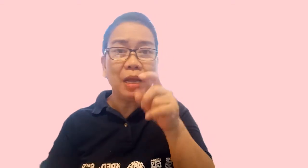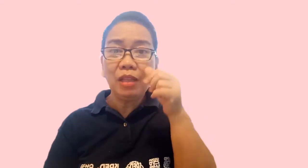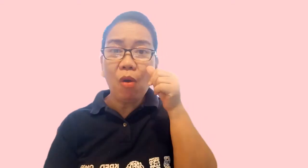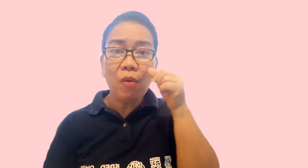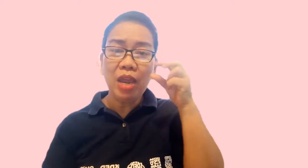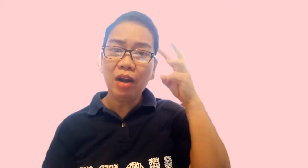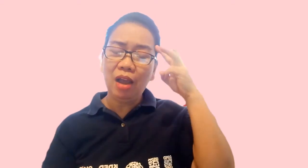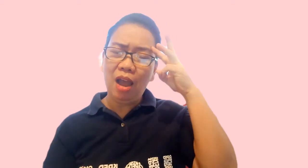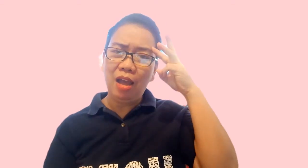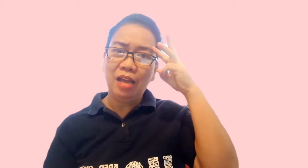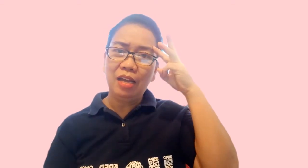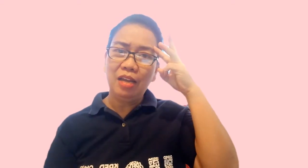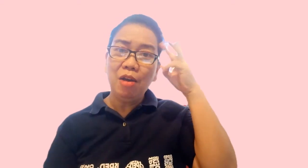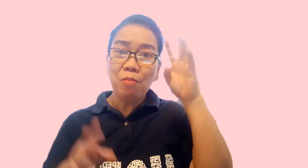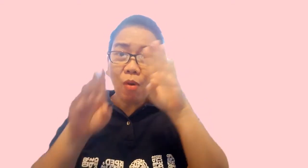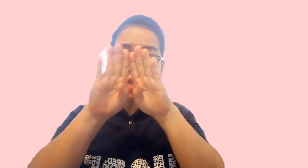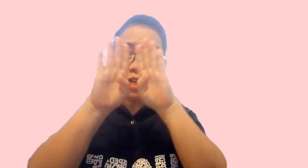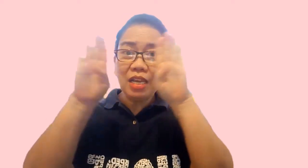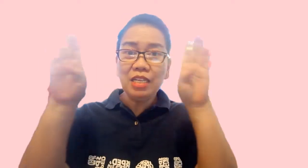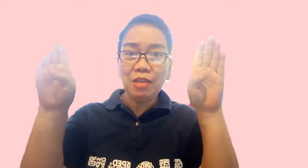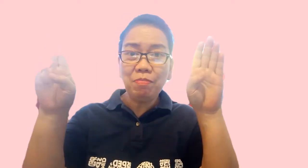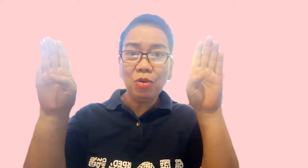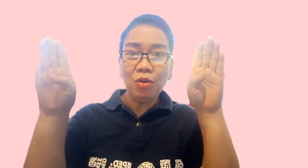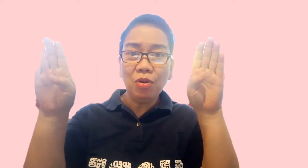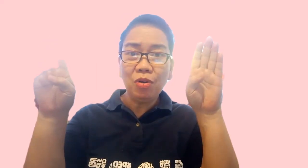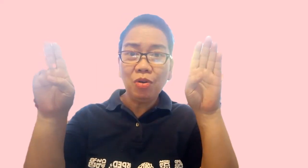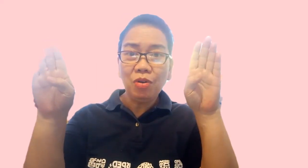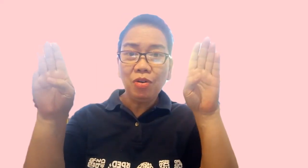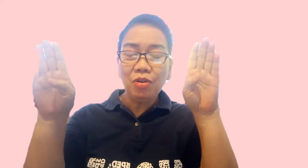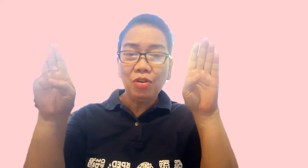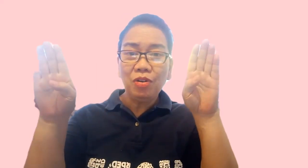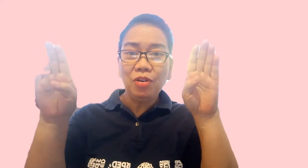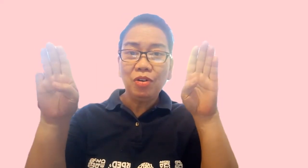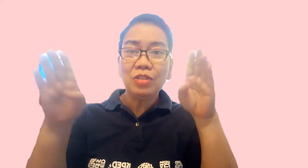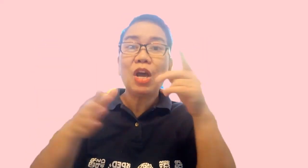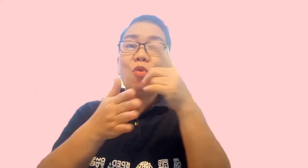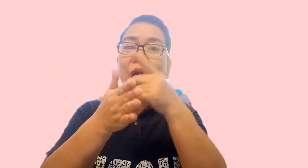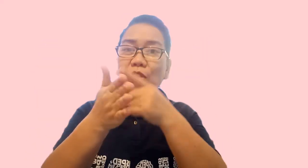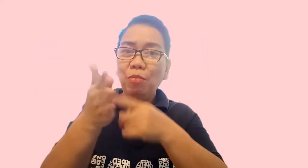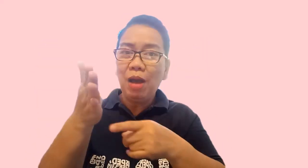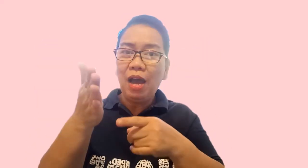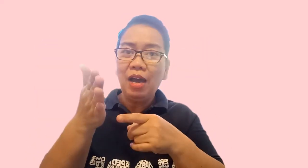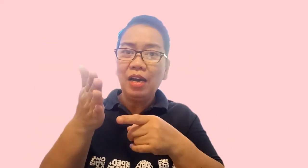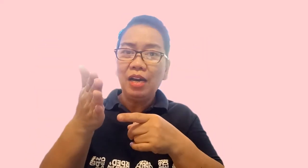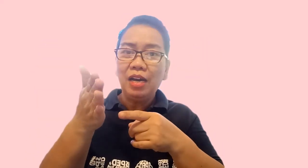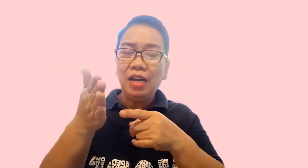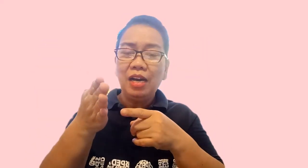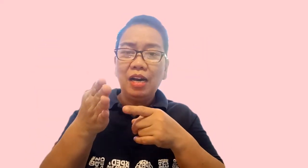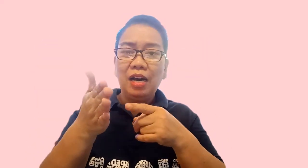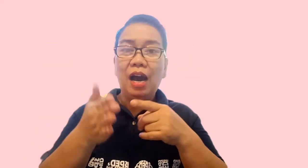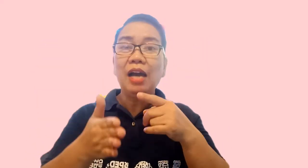aware ka. Bukas ang isip mo sa kung ano ba ang